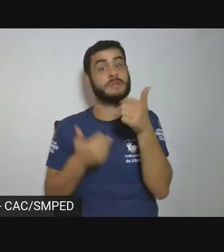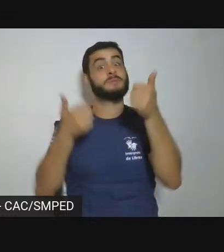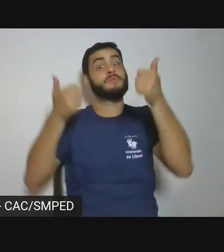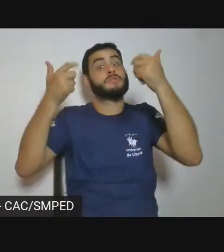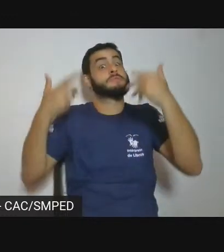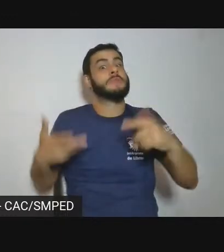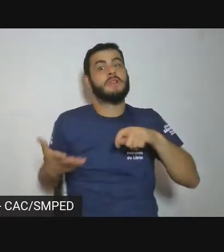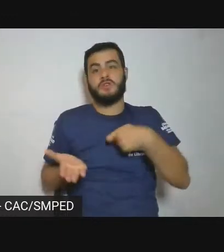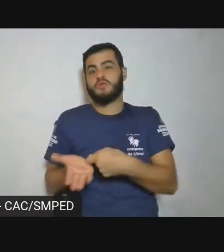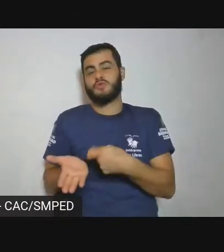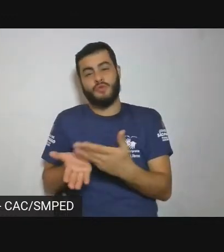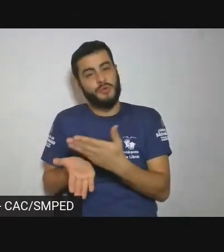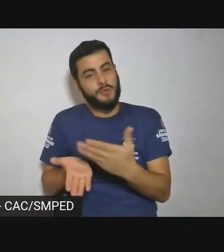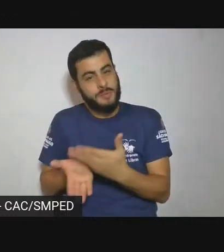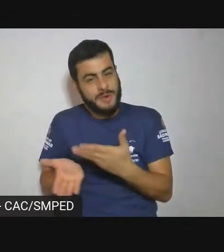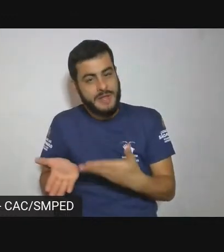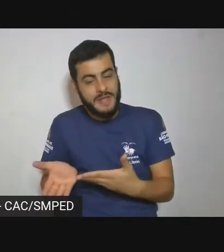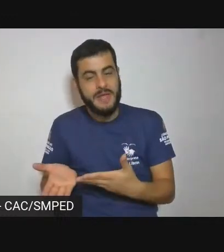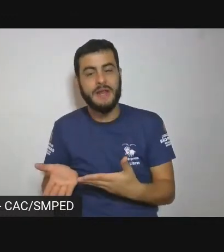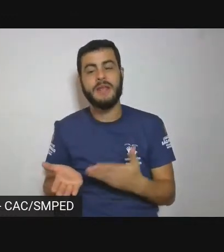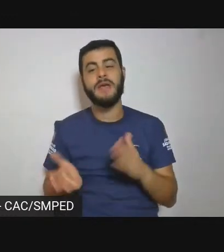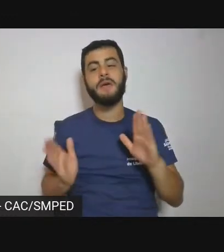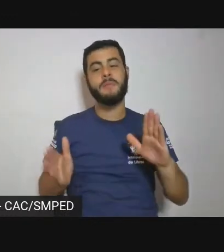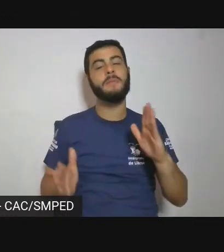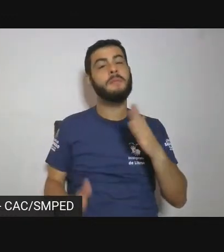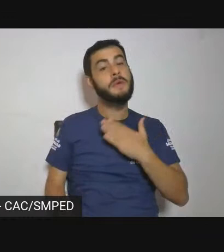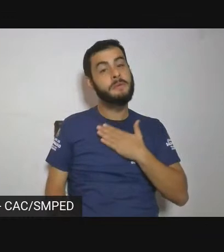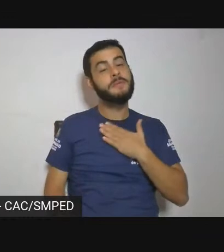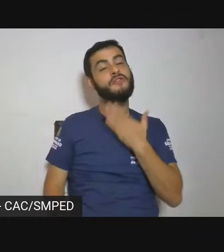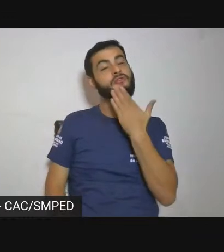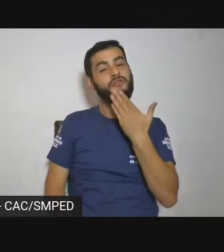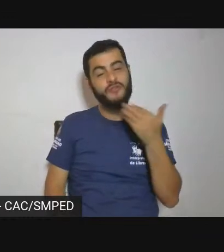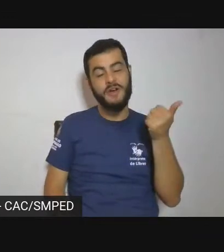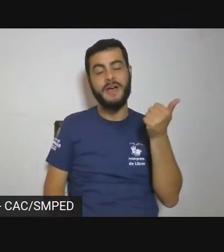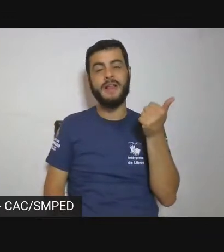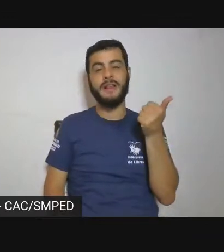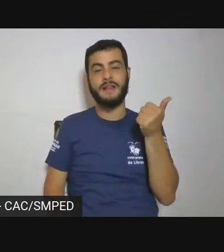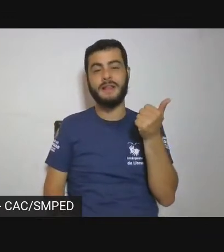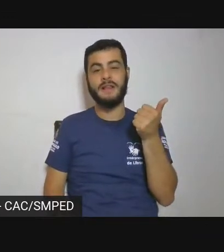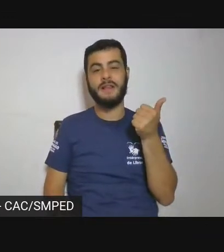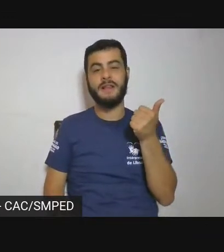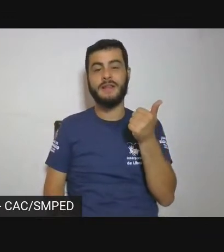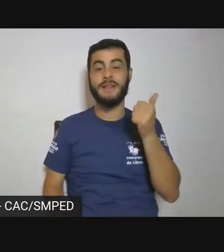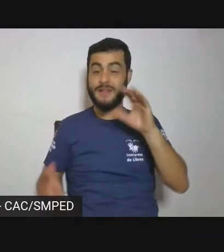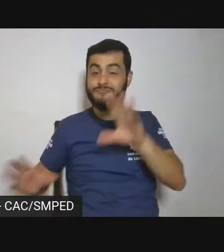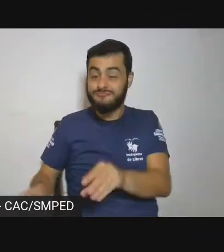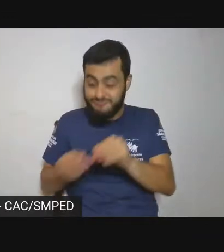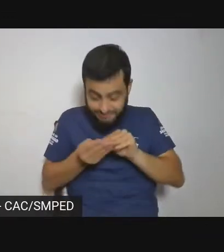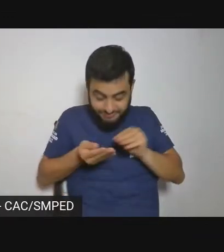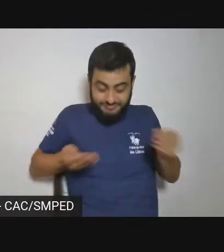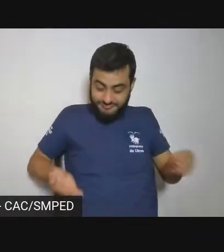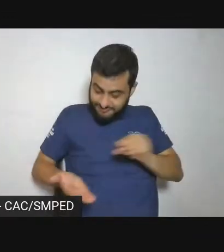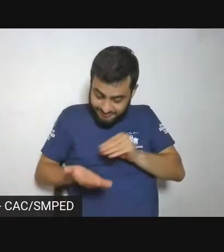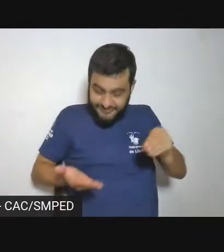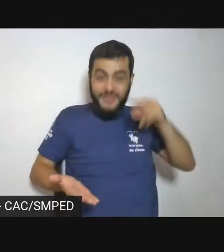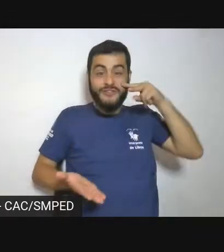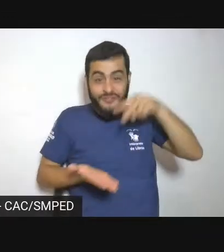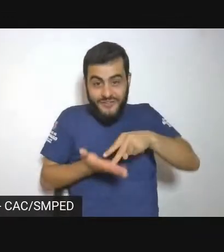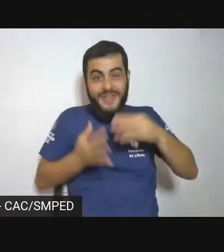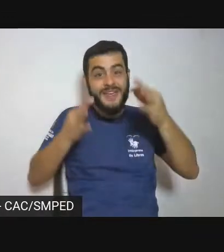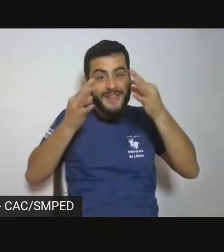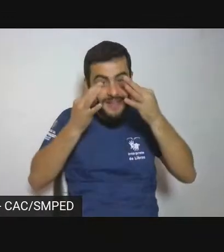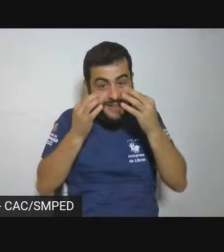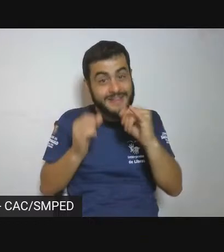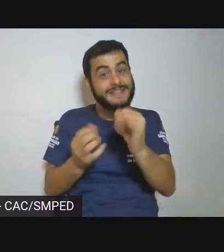porque acho que vale realmente pegar na mão e ver quem quiser e puder